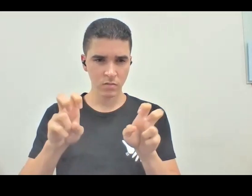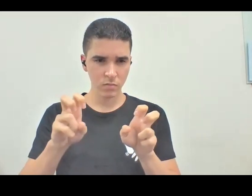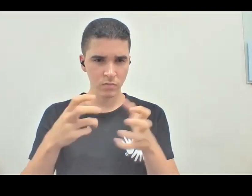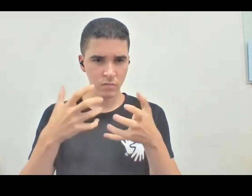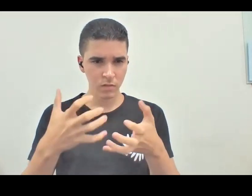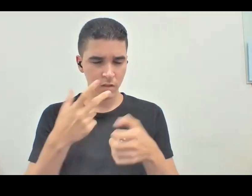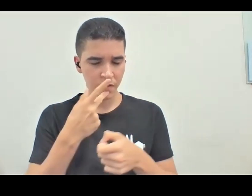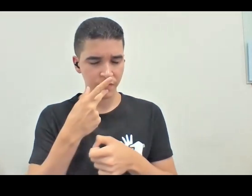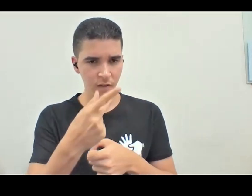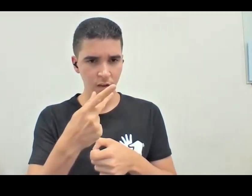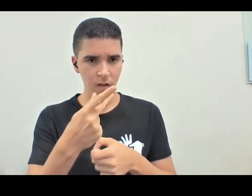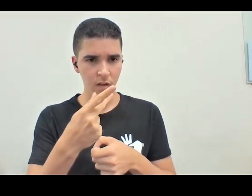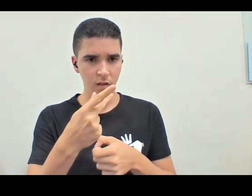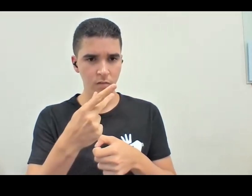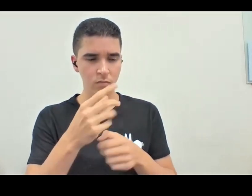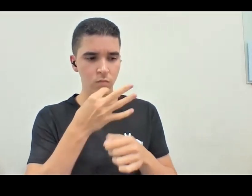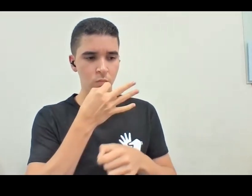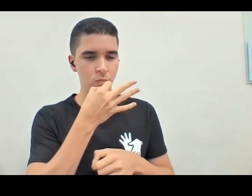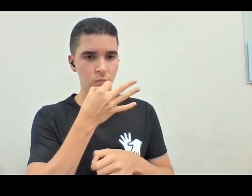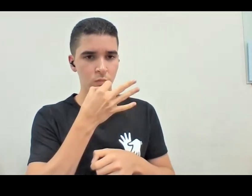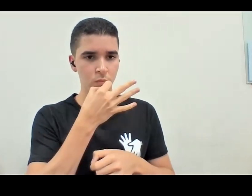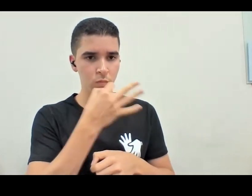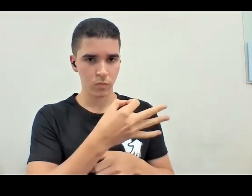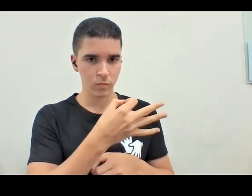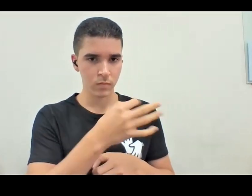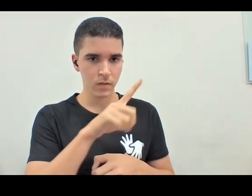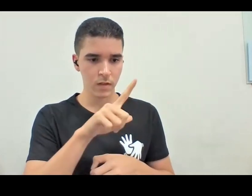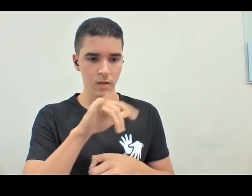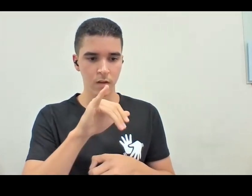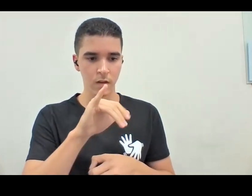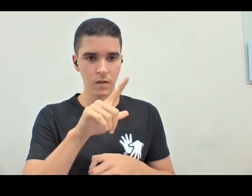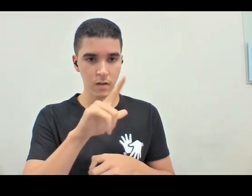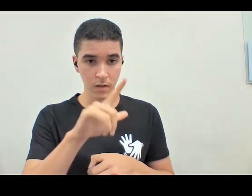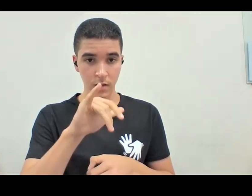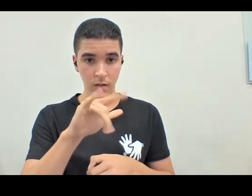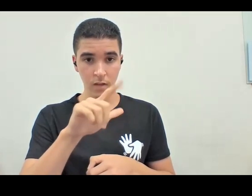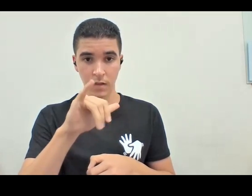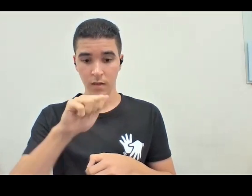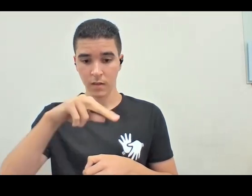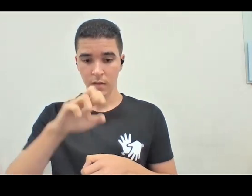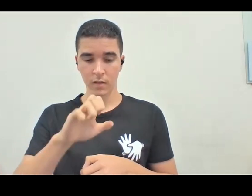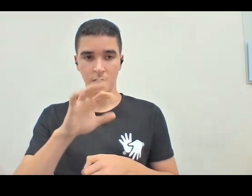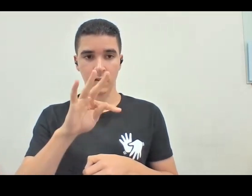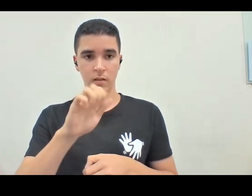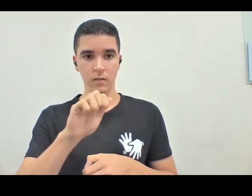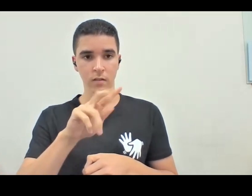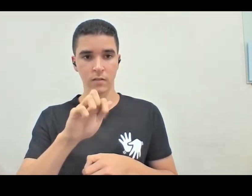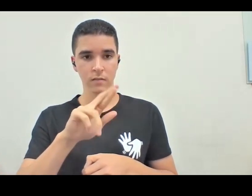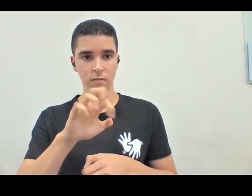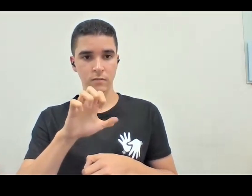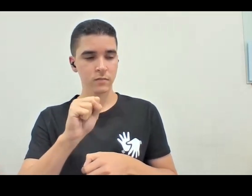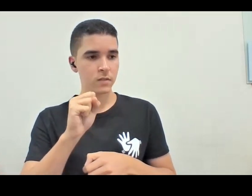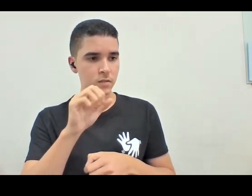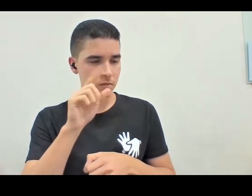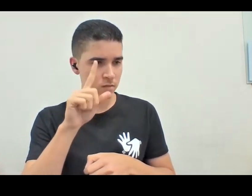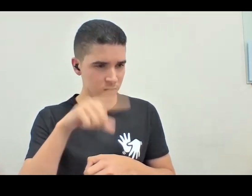Liliana Tavares, ela fala o seguinte, é, seria fundamental ter uma pessoa responsável